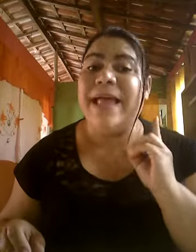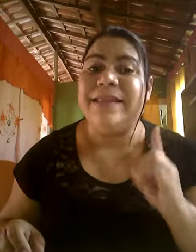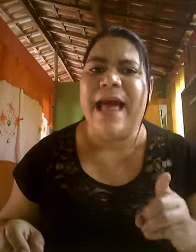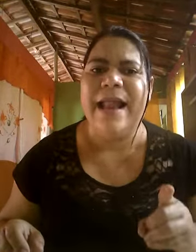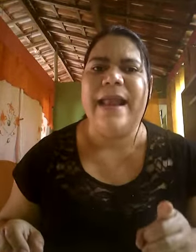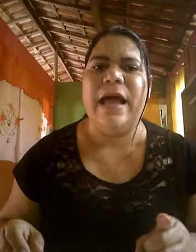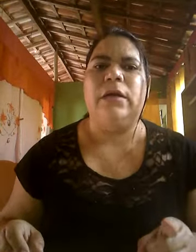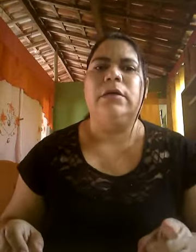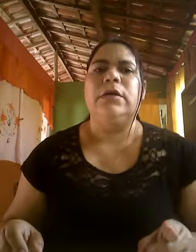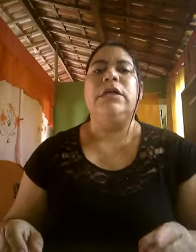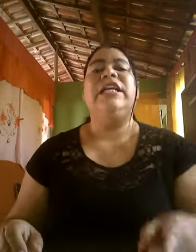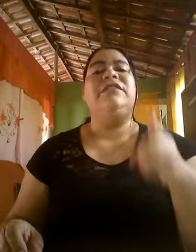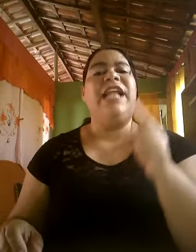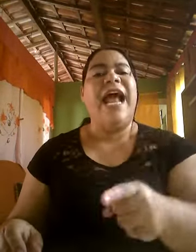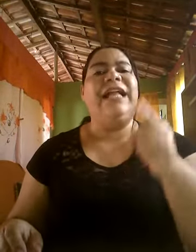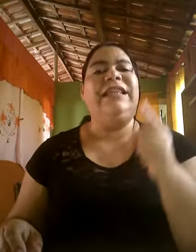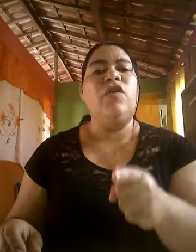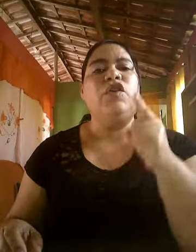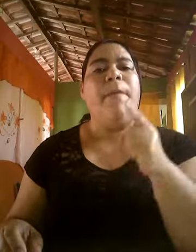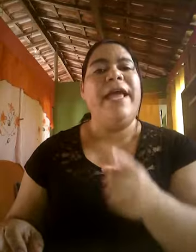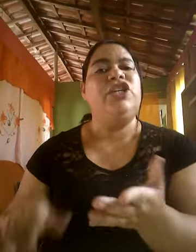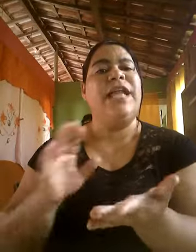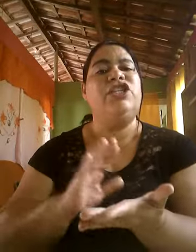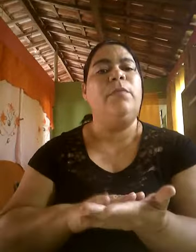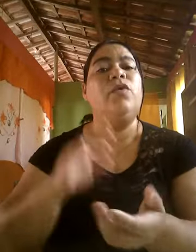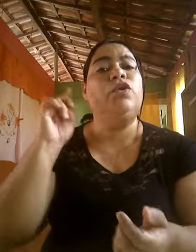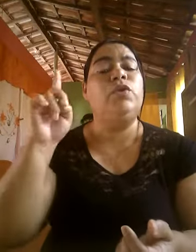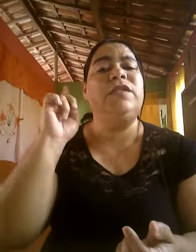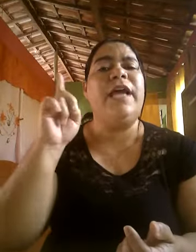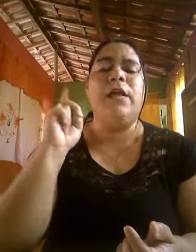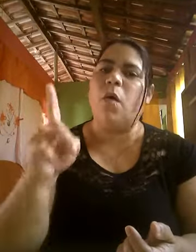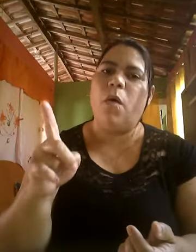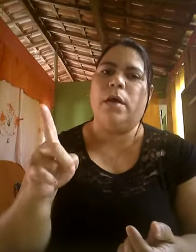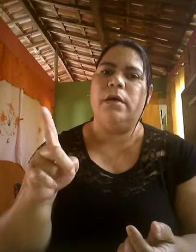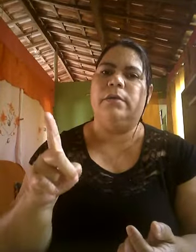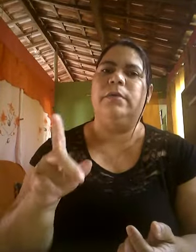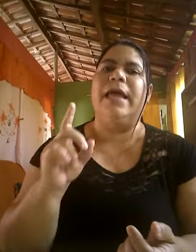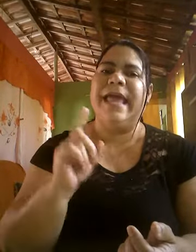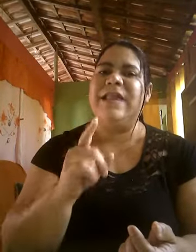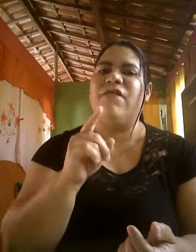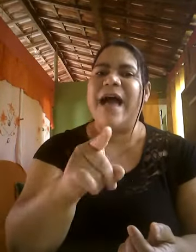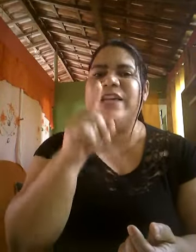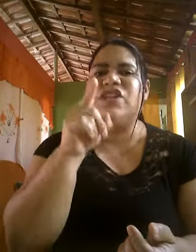batalha. Entrega tão somente nas mãos do Senhor, ele vai te